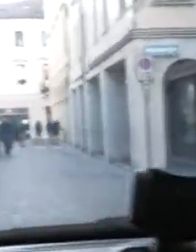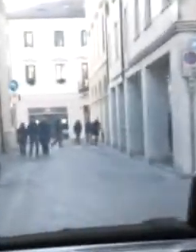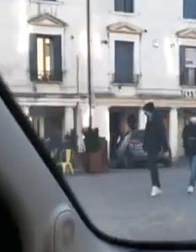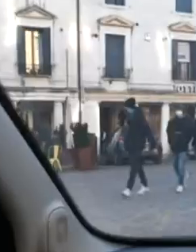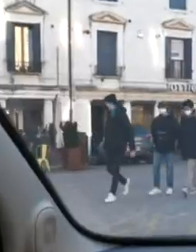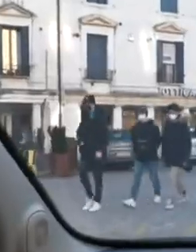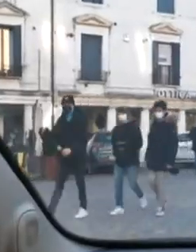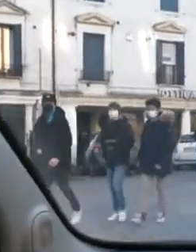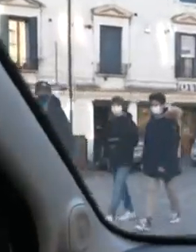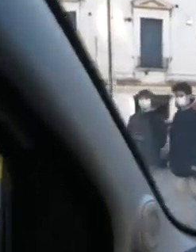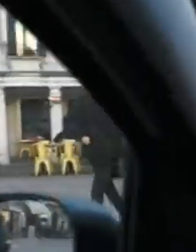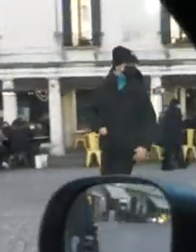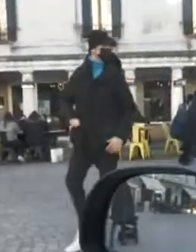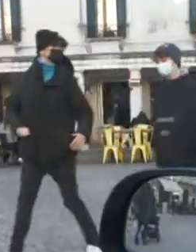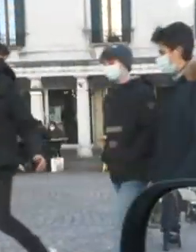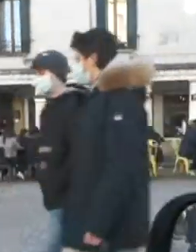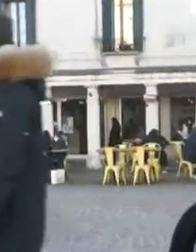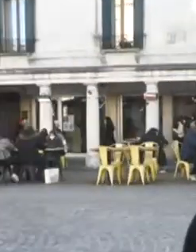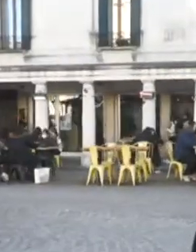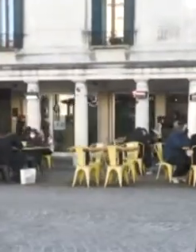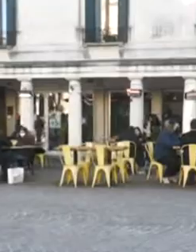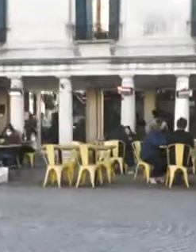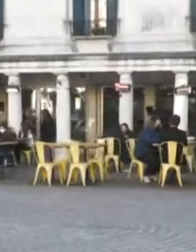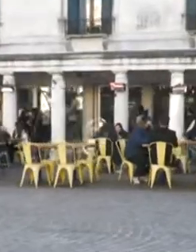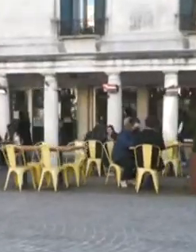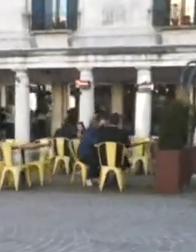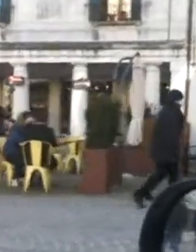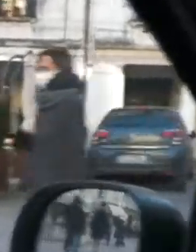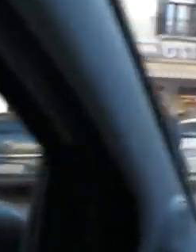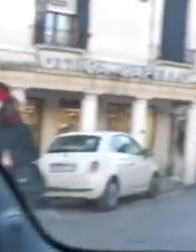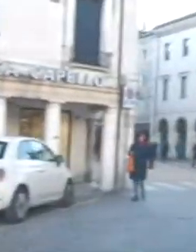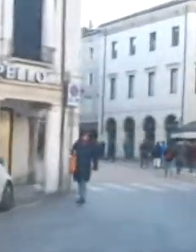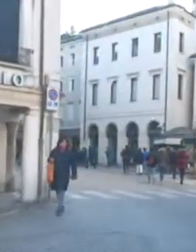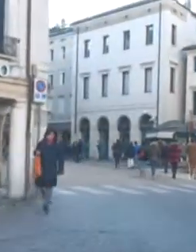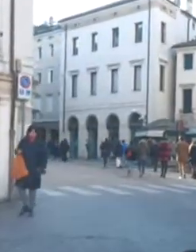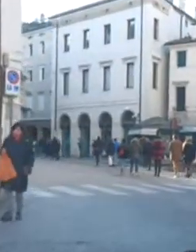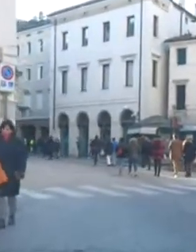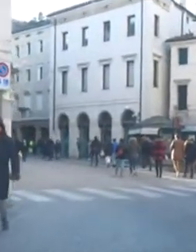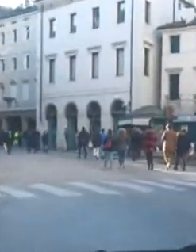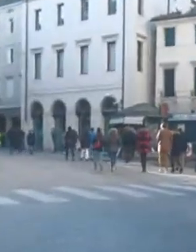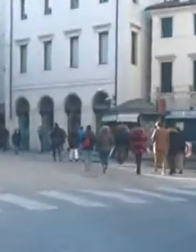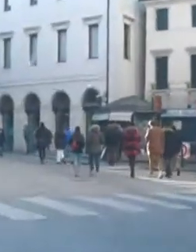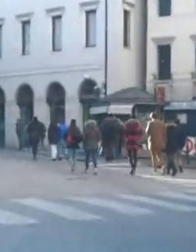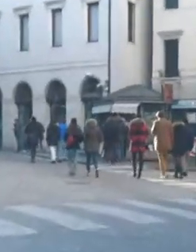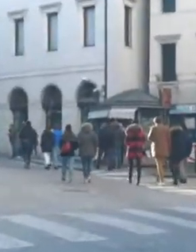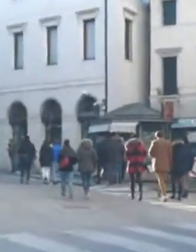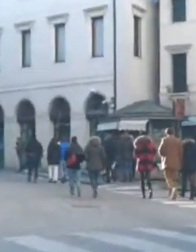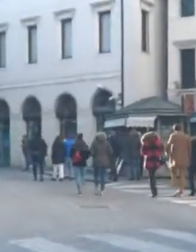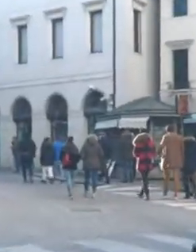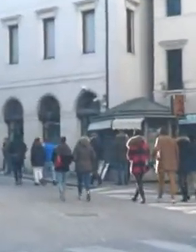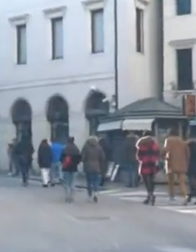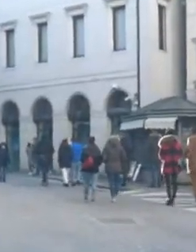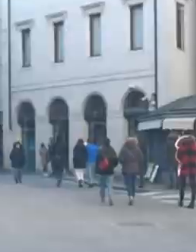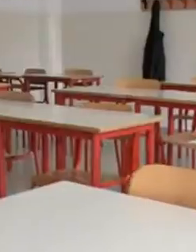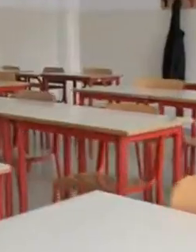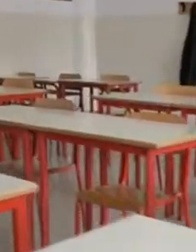lo dovesse restare successivamente, le scuole dall'infanzia fino alla prima media riapriranno. Quest'ultima novità è stata comunicata